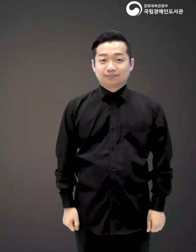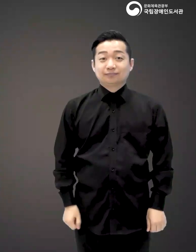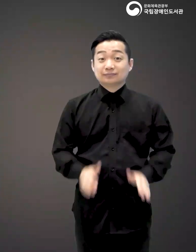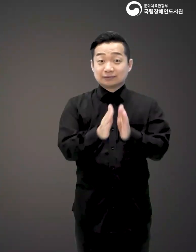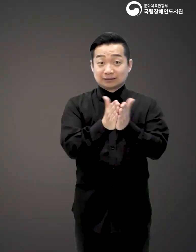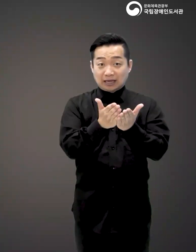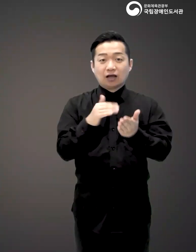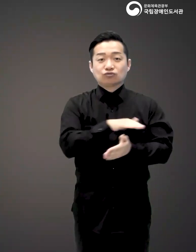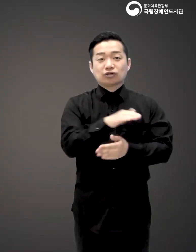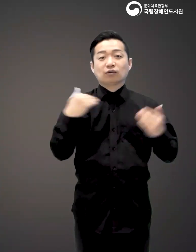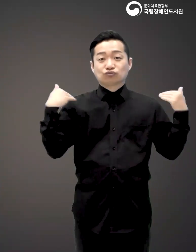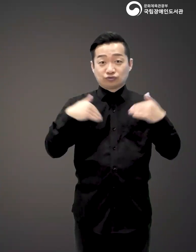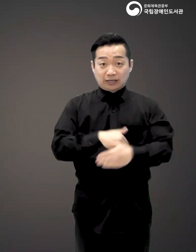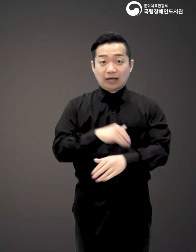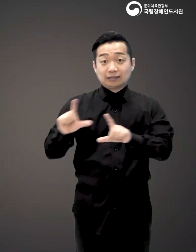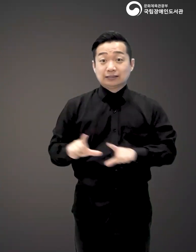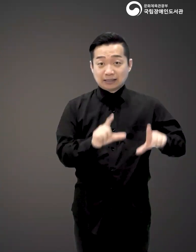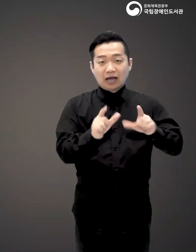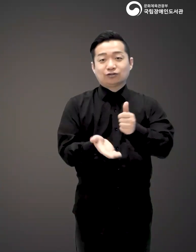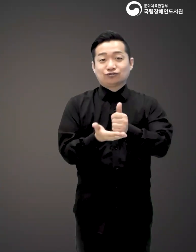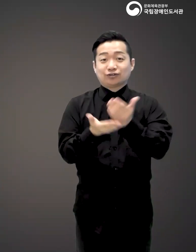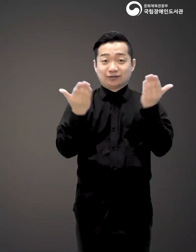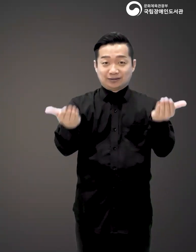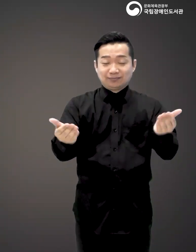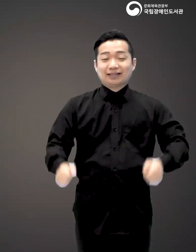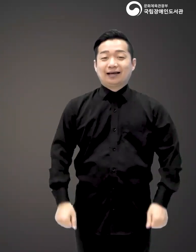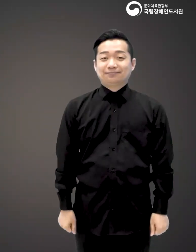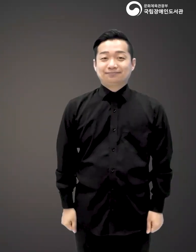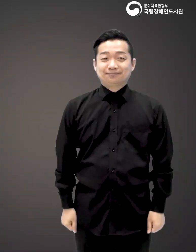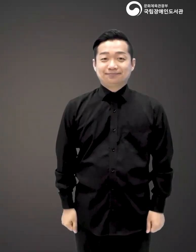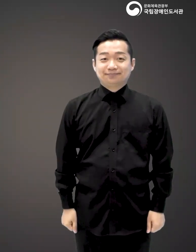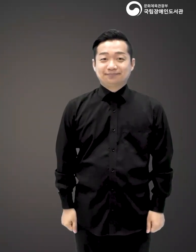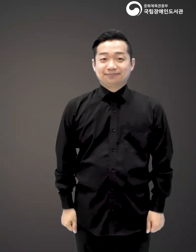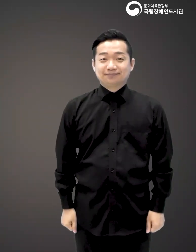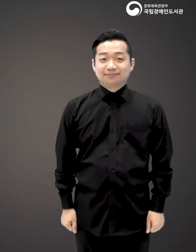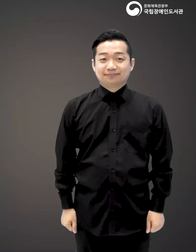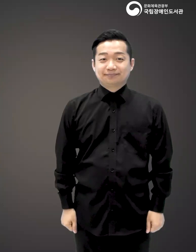책 우리는 부탄에 삽니다 를 추천드립니다.